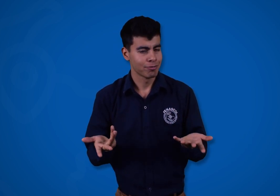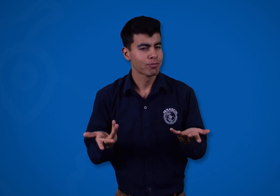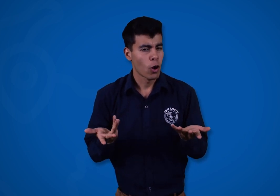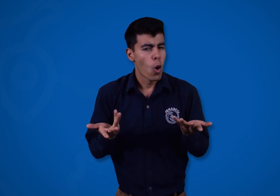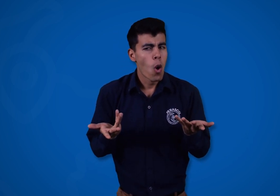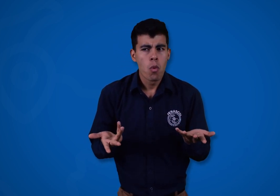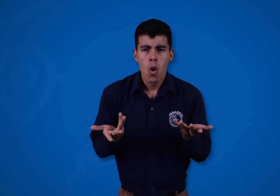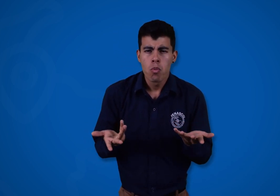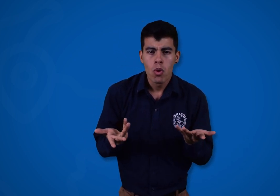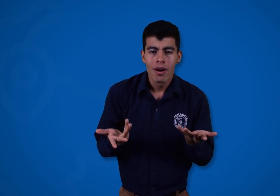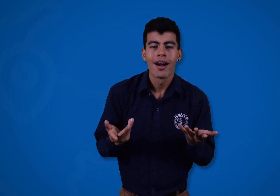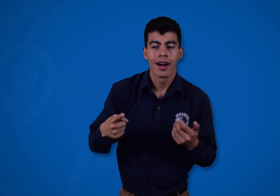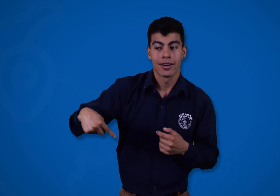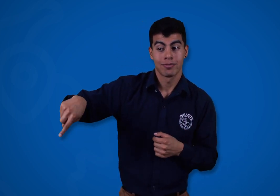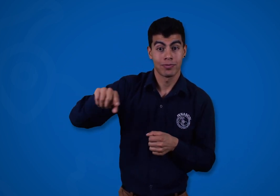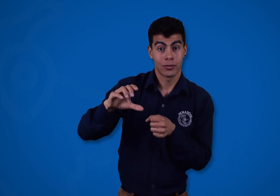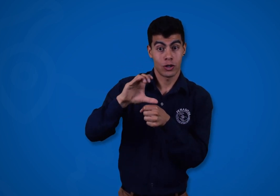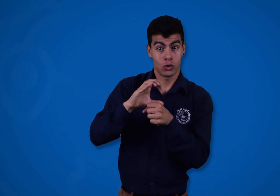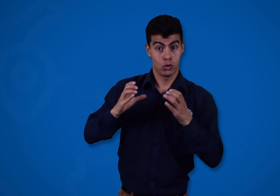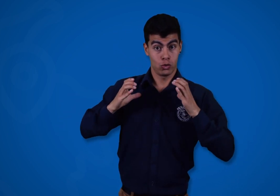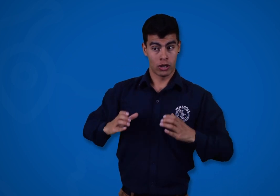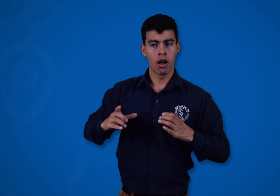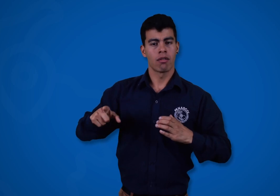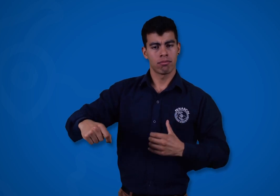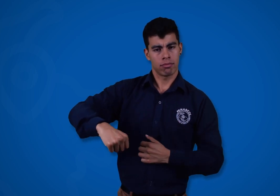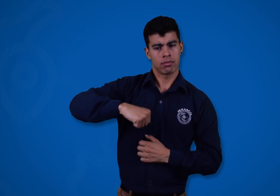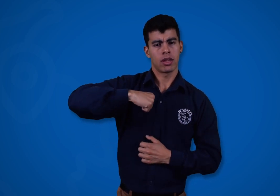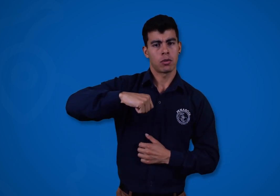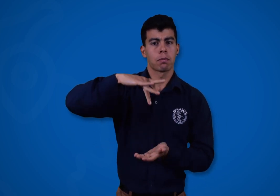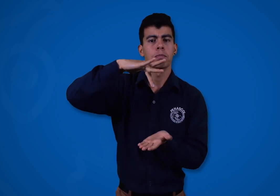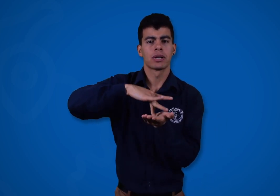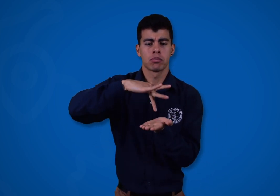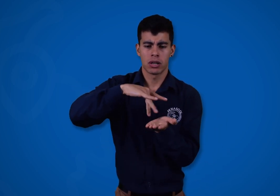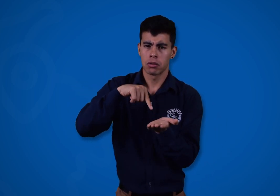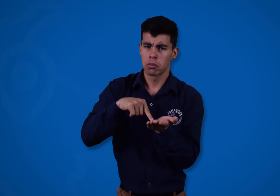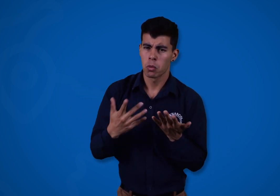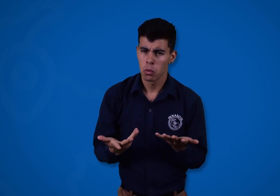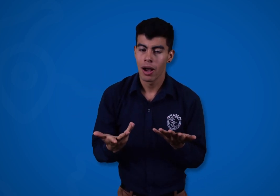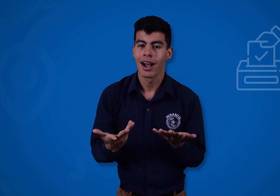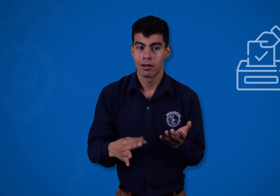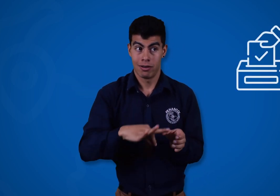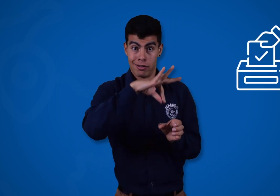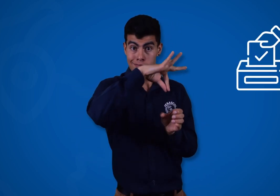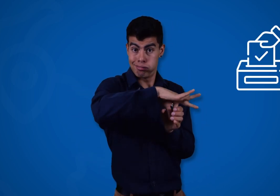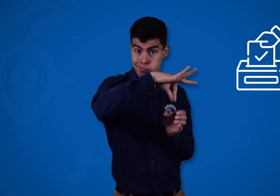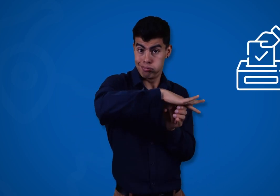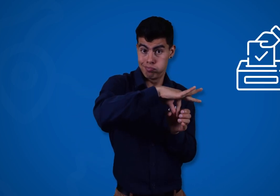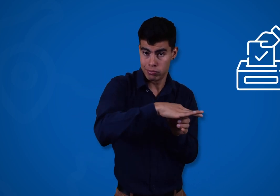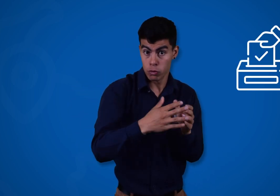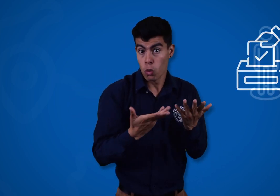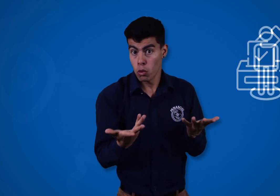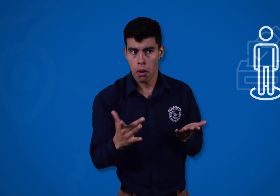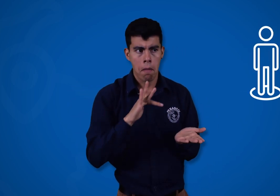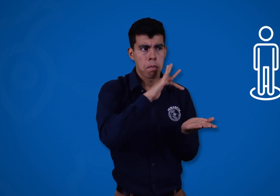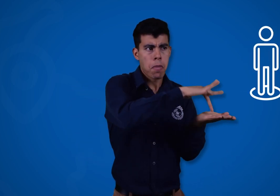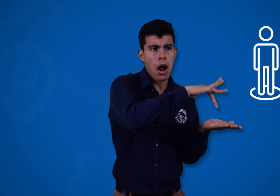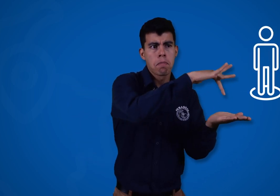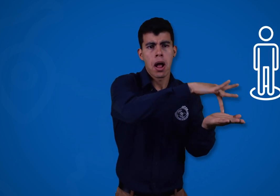¿Entonces cómo se puede lograr que sean adecuadas? Allí es donde entra el derecho a la participación, por ejemplo, a través de los votos,